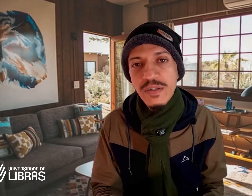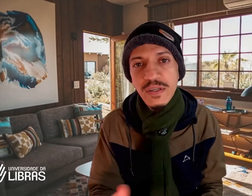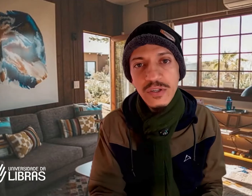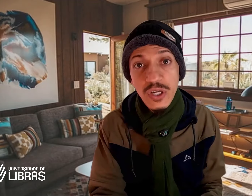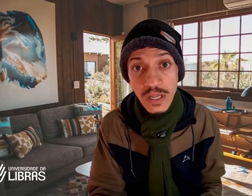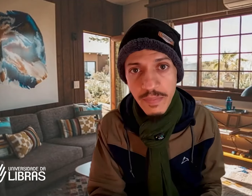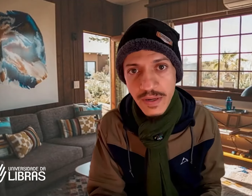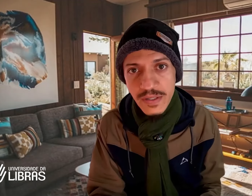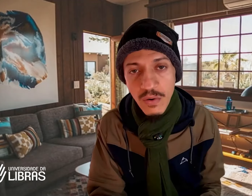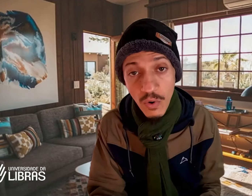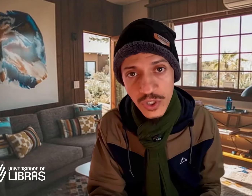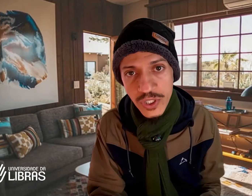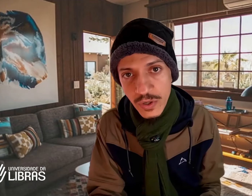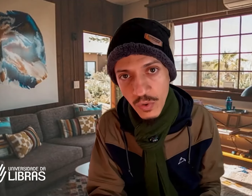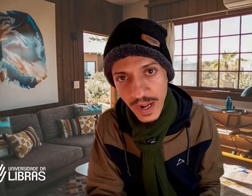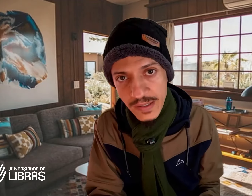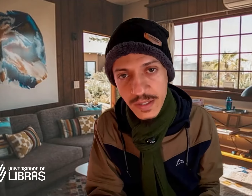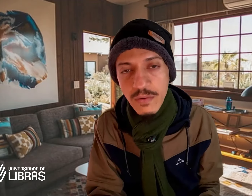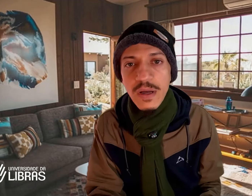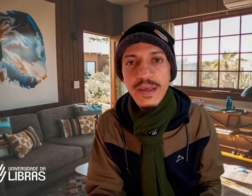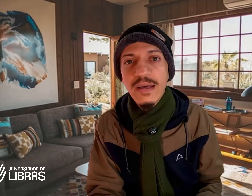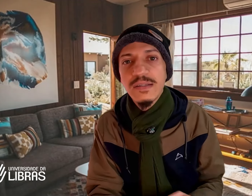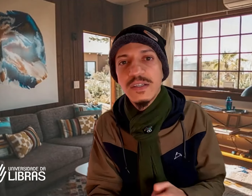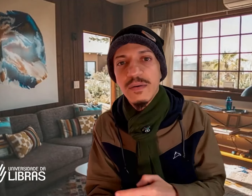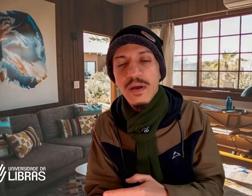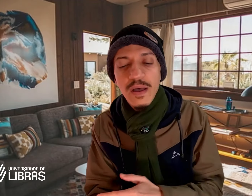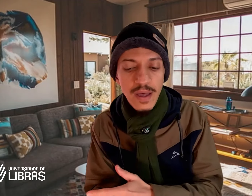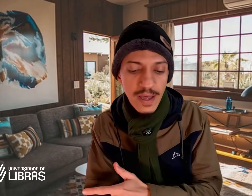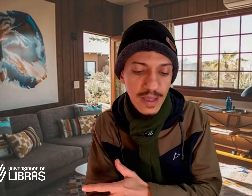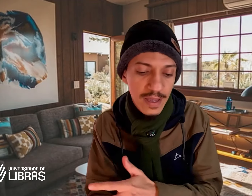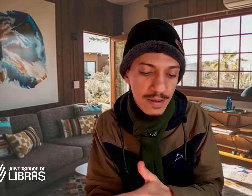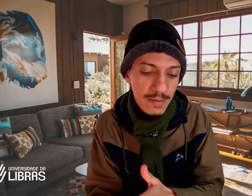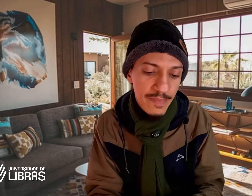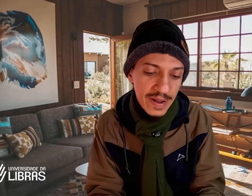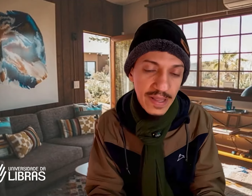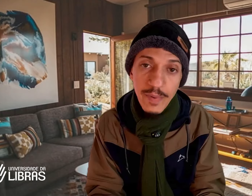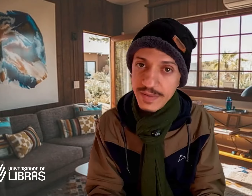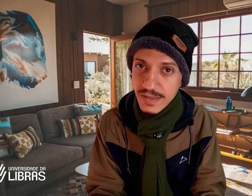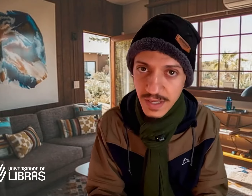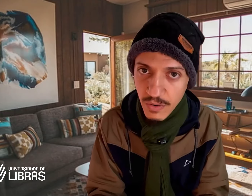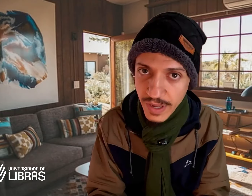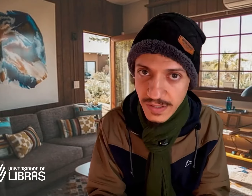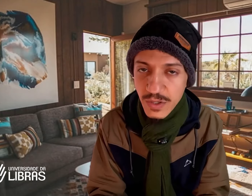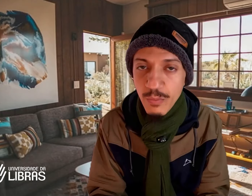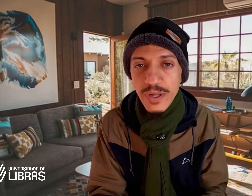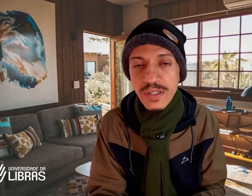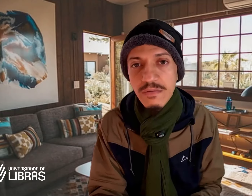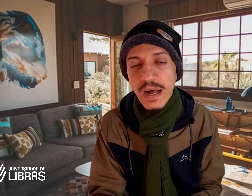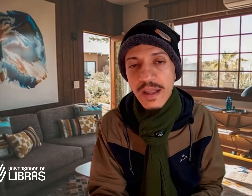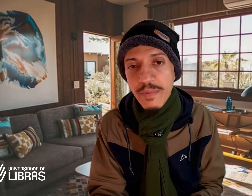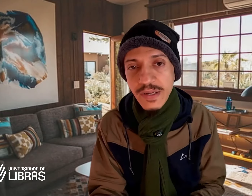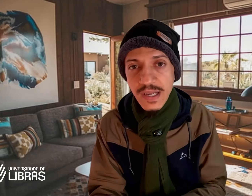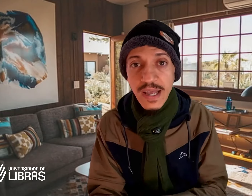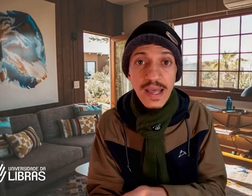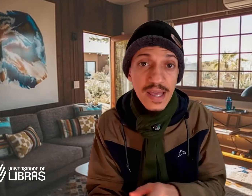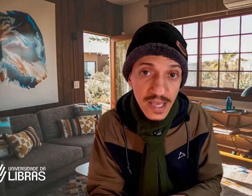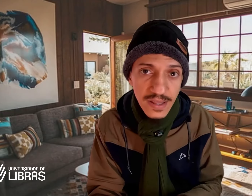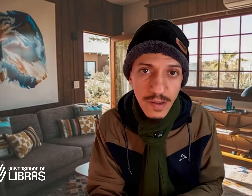de Libras, hoje, no Brasil, quer seja para a interpretação, quer seja para o ensino da Libras, e também,